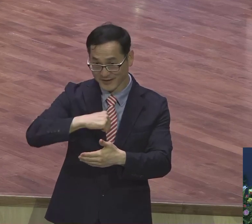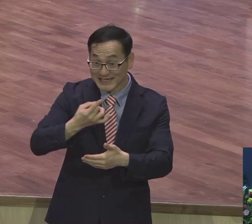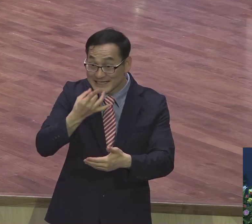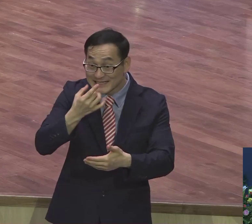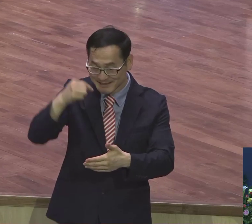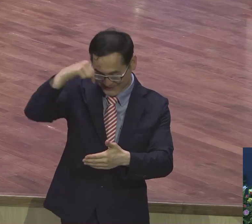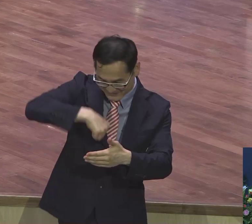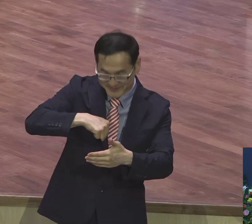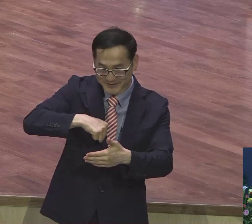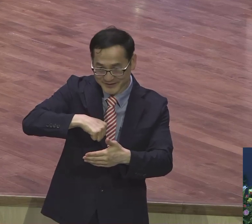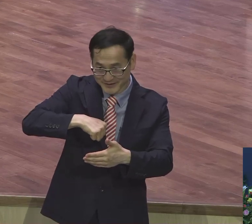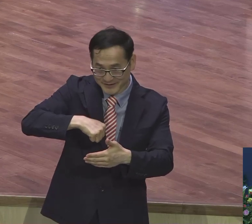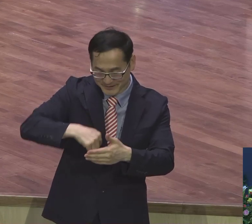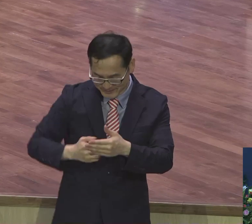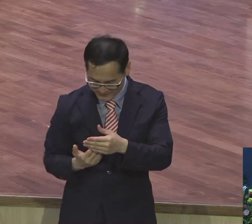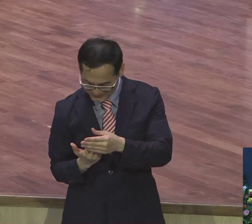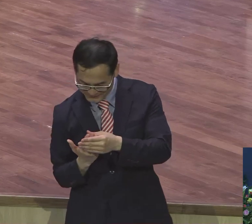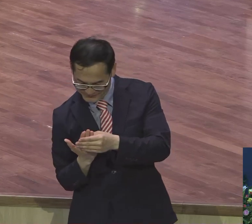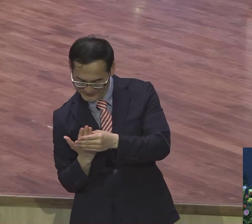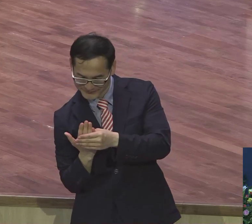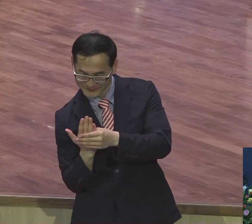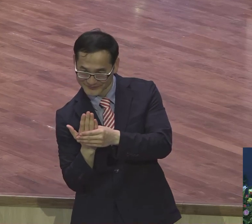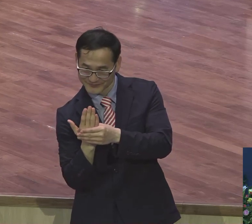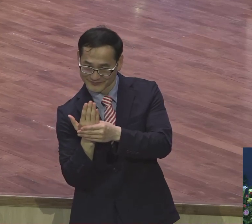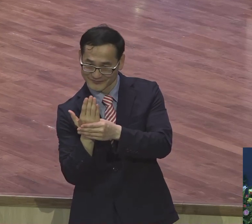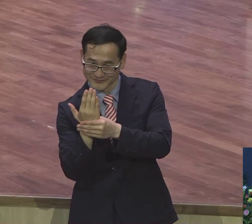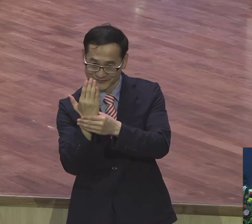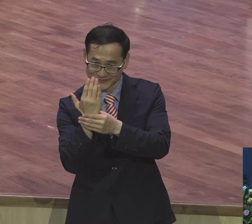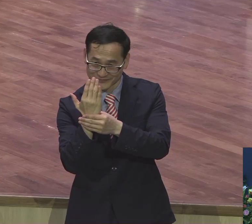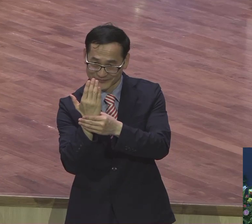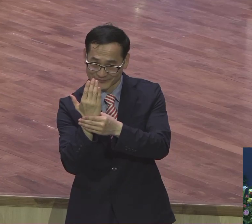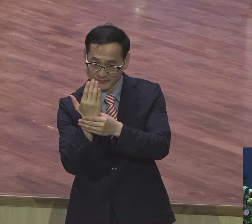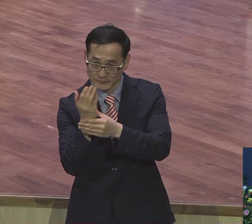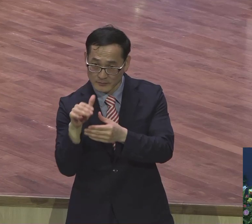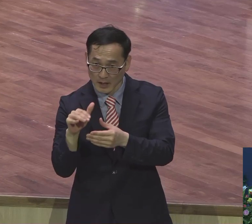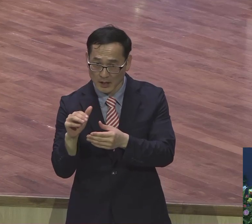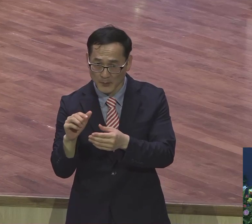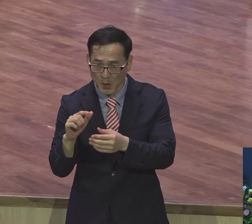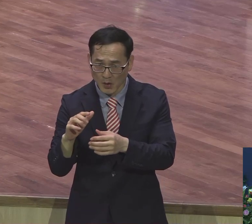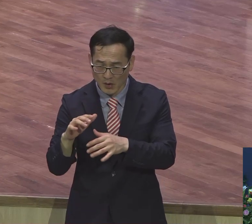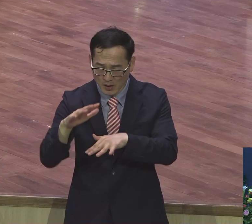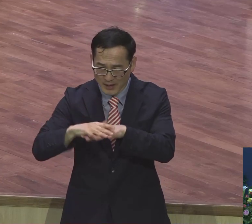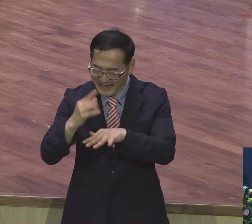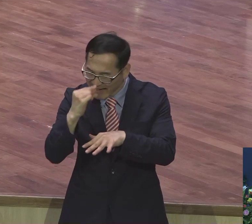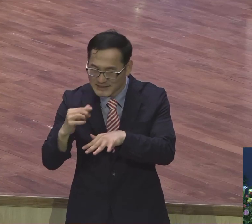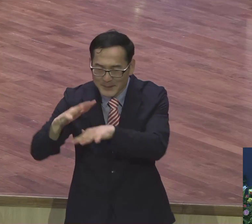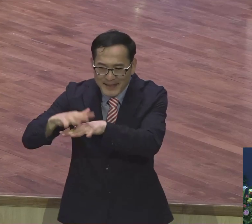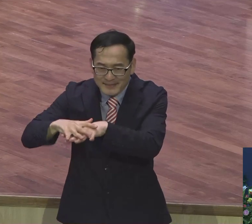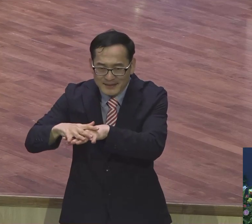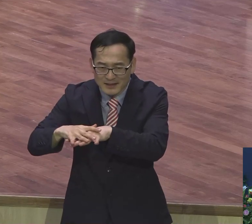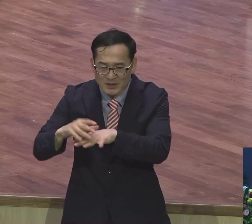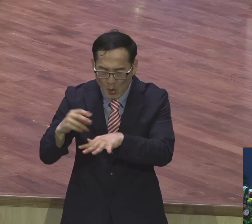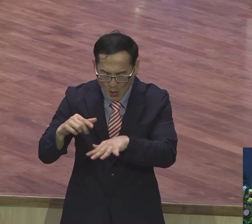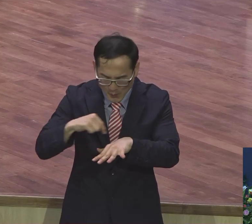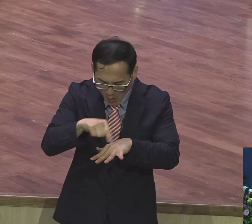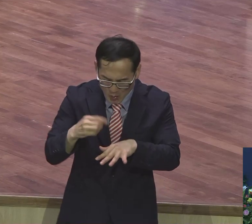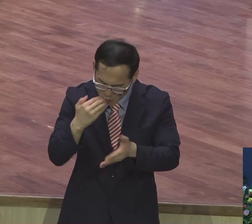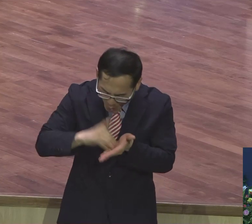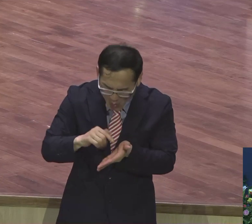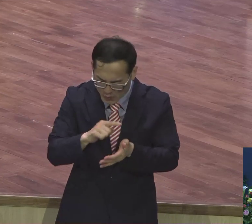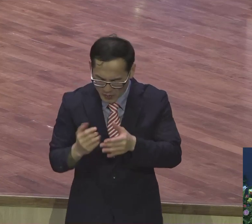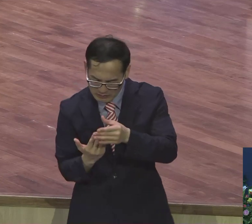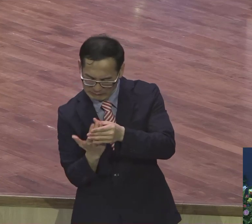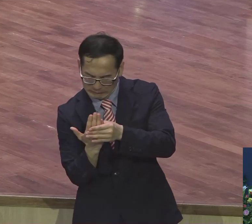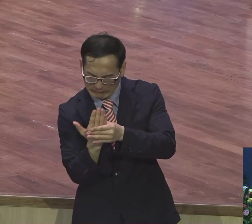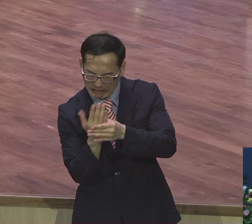가시와 엉겅키. 그래가지고 다 사라져요. 일주일 안에 다 없어져 버려. 그런데 중요한 것은요.